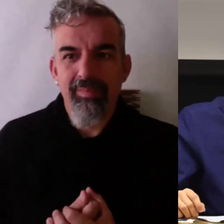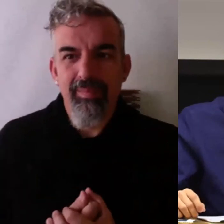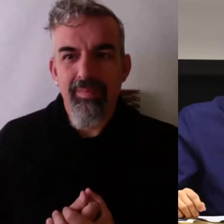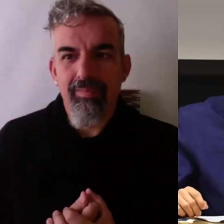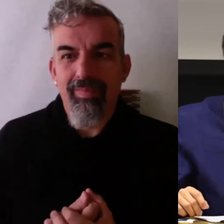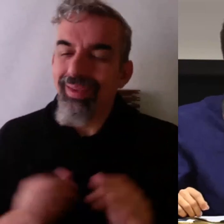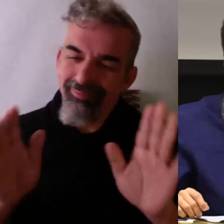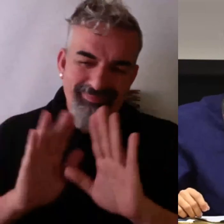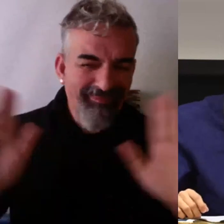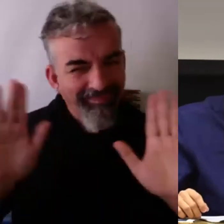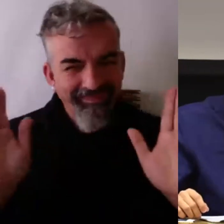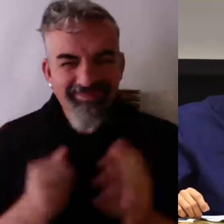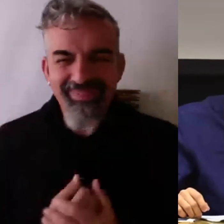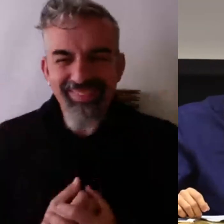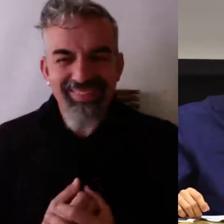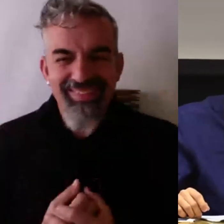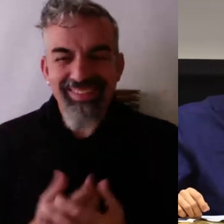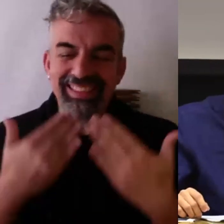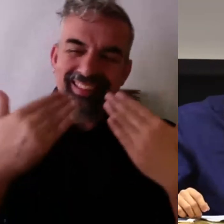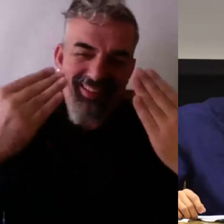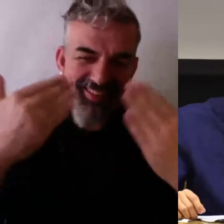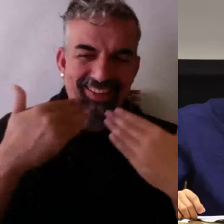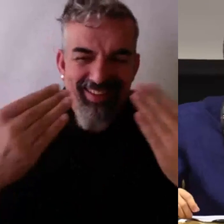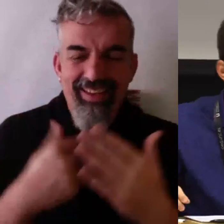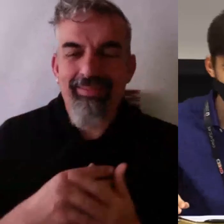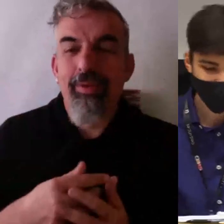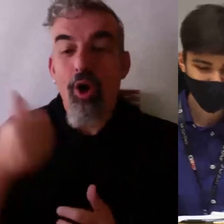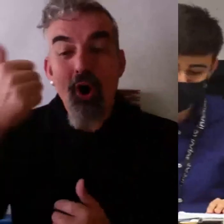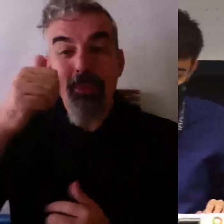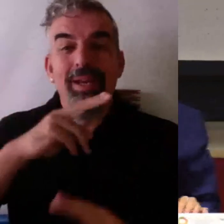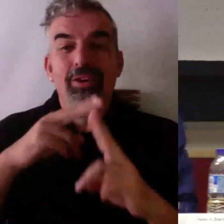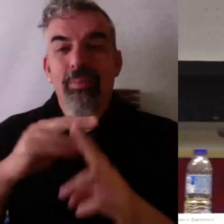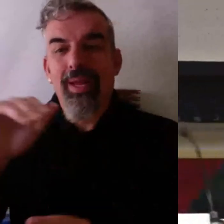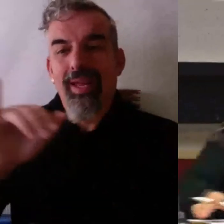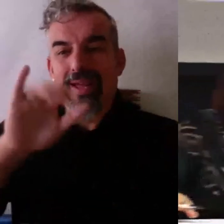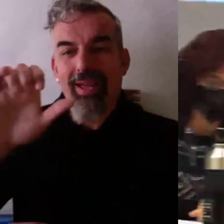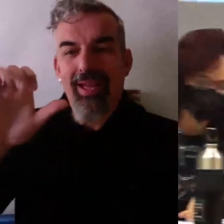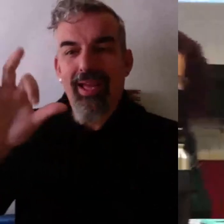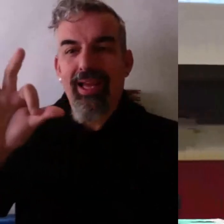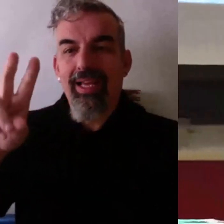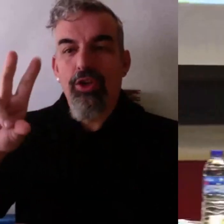Y ya. Gracias. Jesús. Sí.